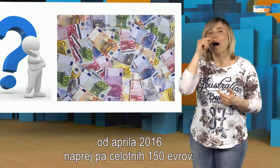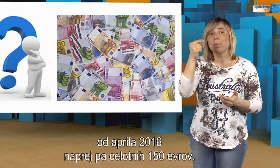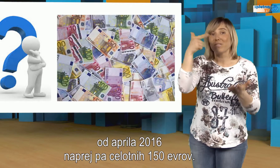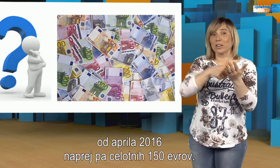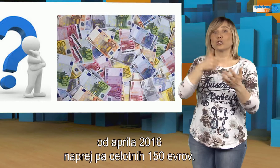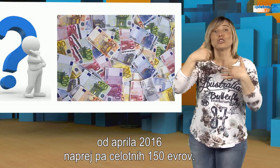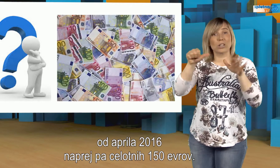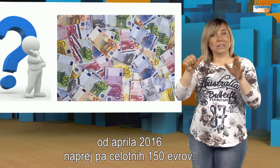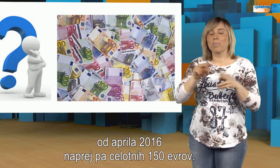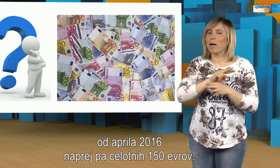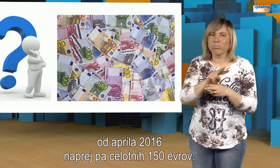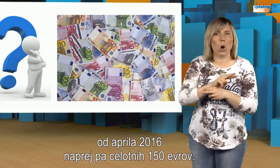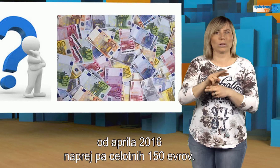pa celotnih 150 evrov.